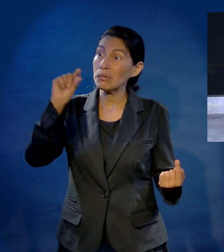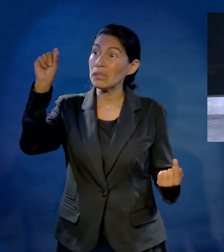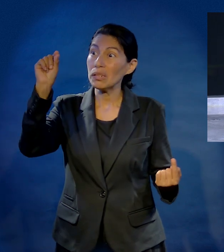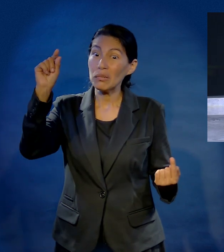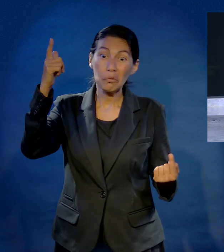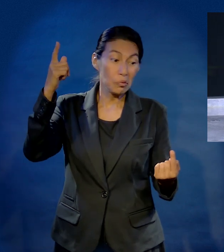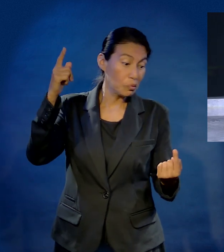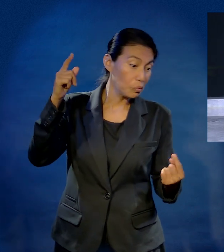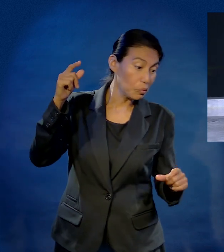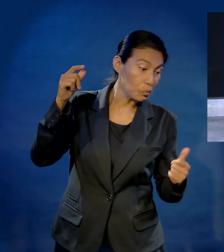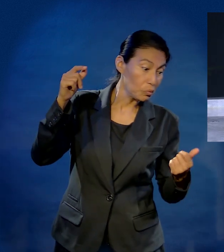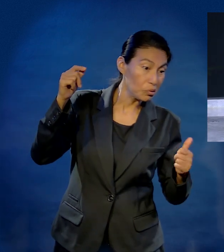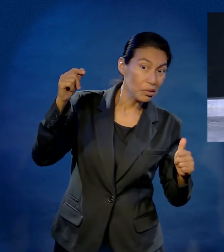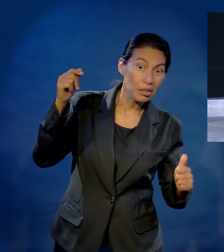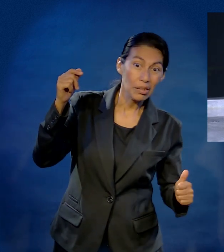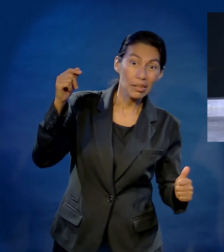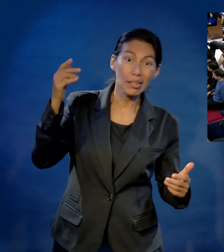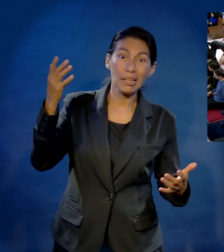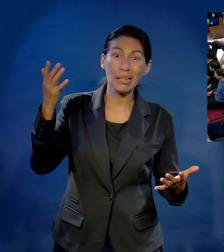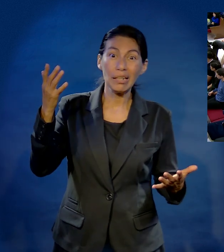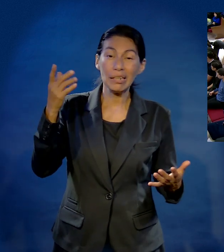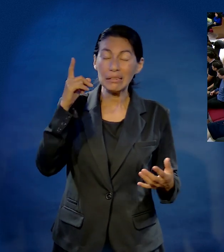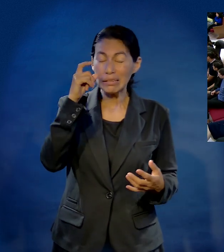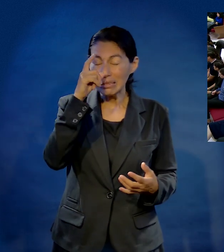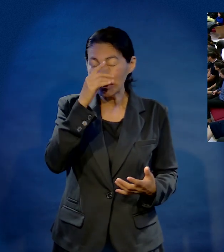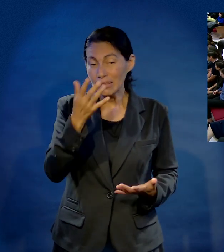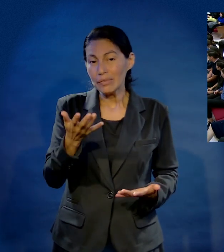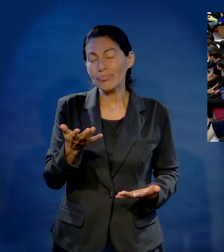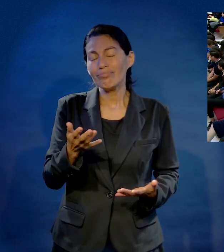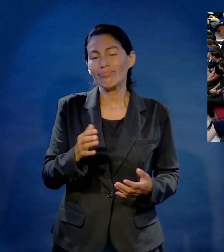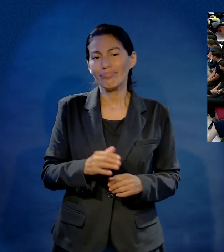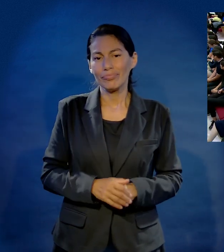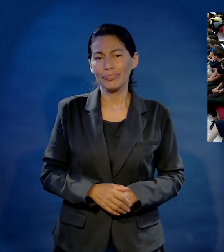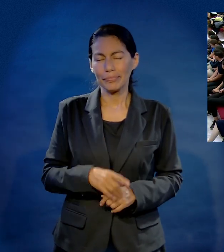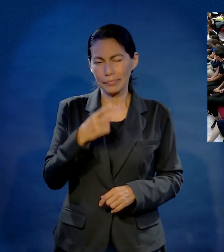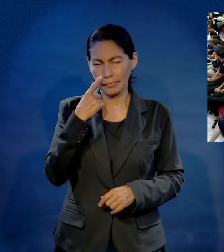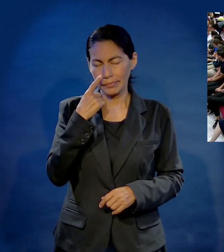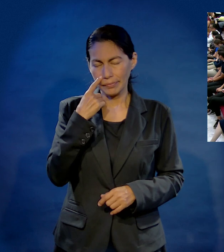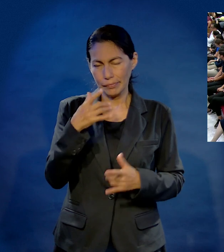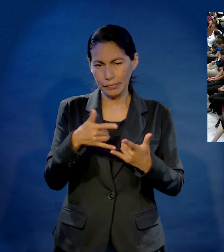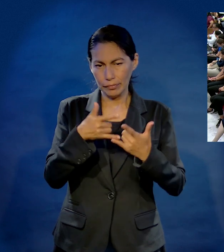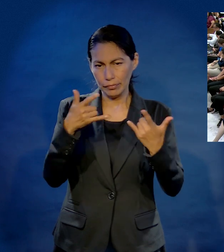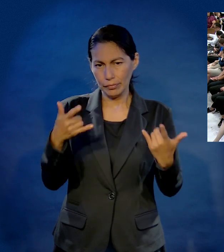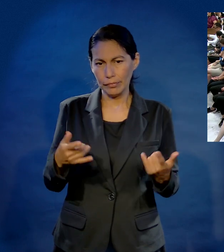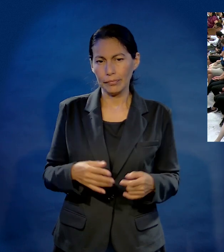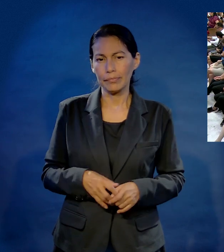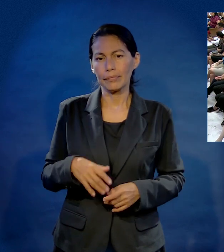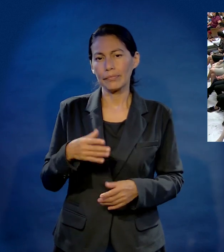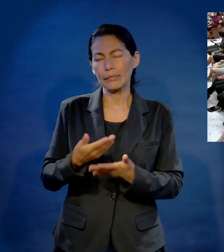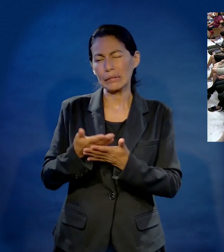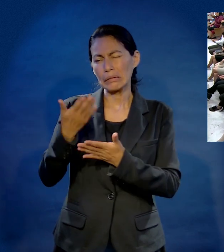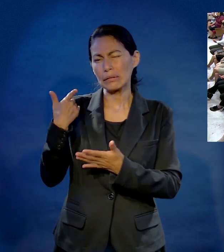Voy a terminar así esta mañana. En los tiempos de estudio, hubo muchos compañeros que yo admiré mucho.